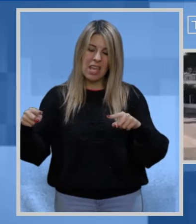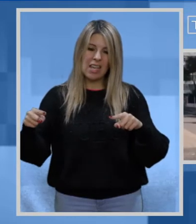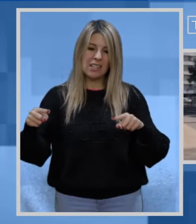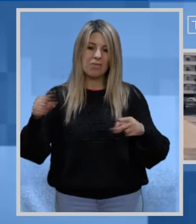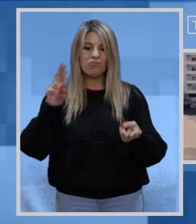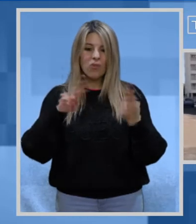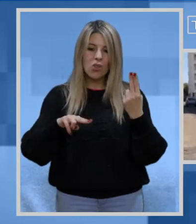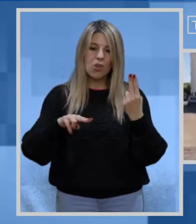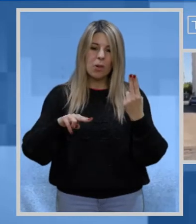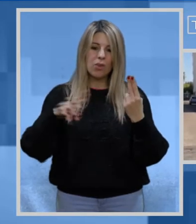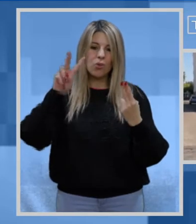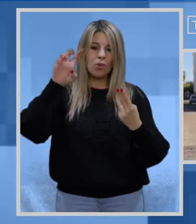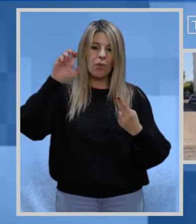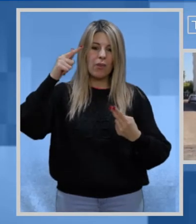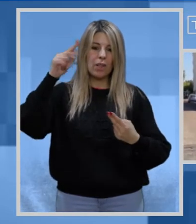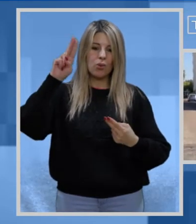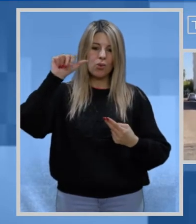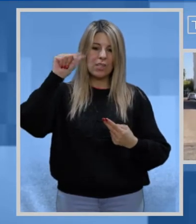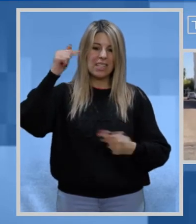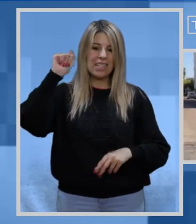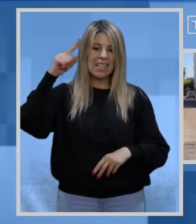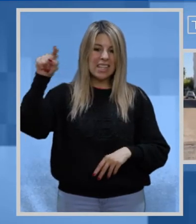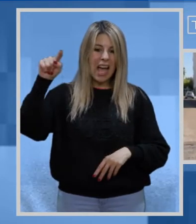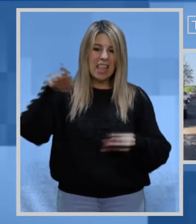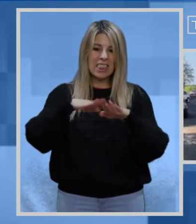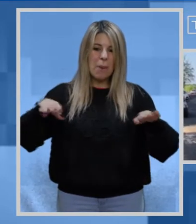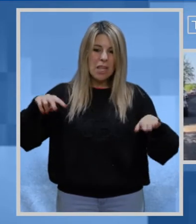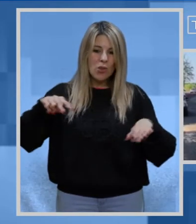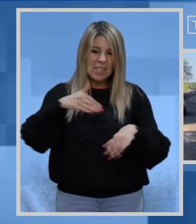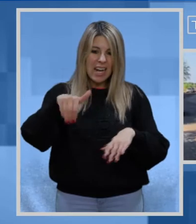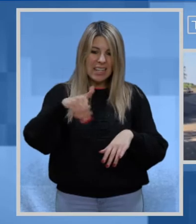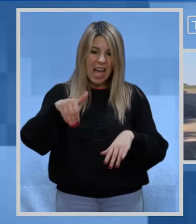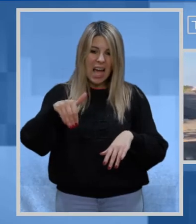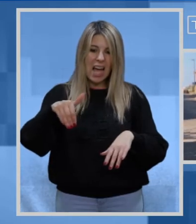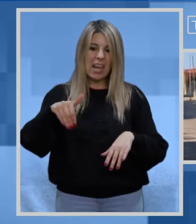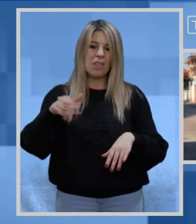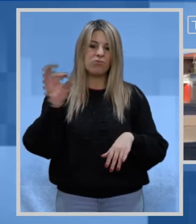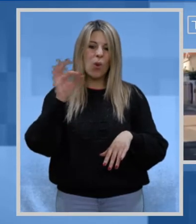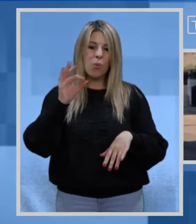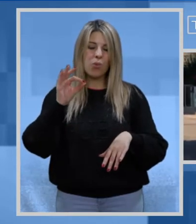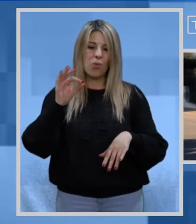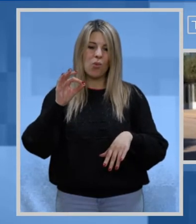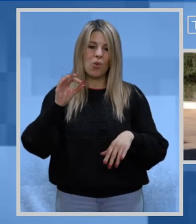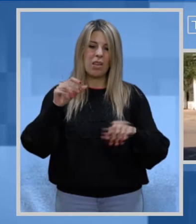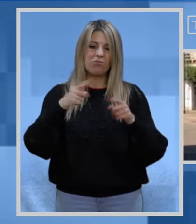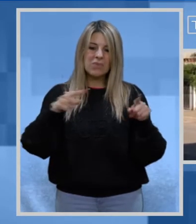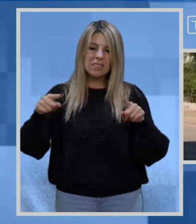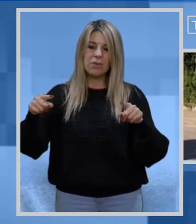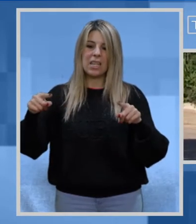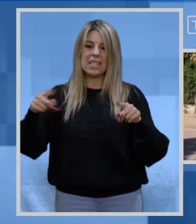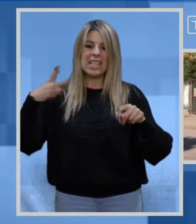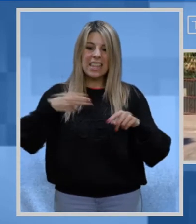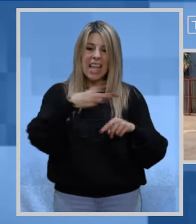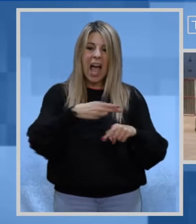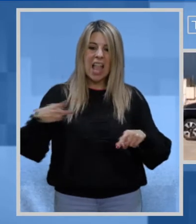di diversi fattori da ricercarsi soprattutto nella vetustà del tappeto stradale e dal susseguirsi di diversi